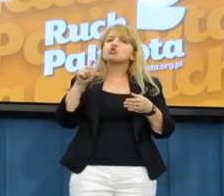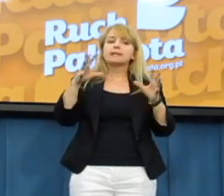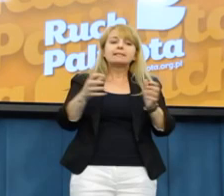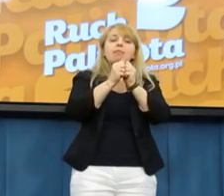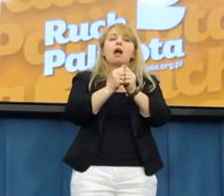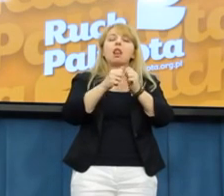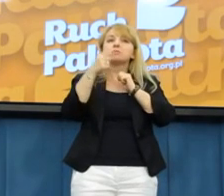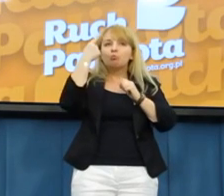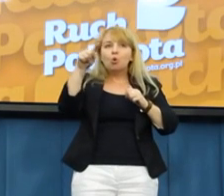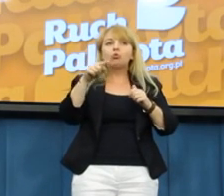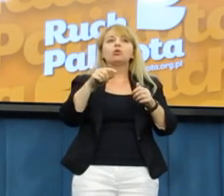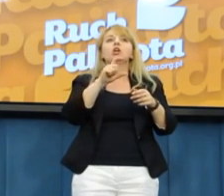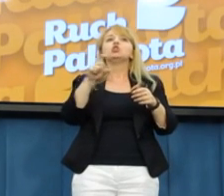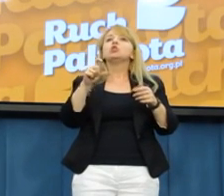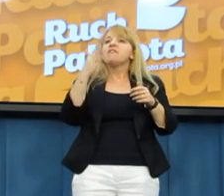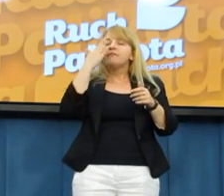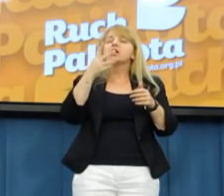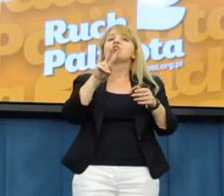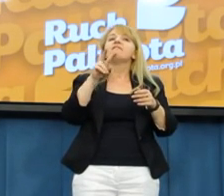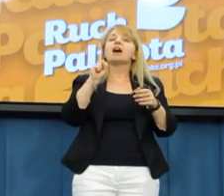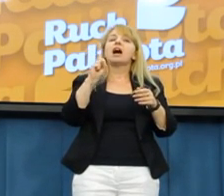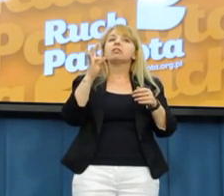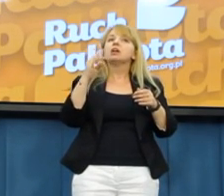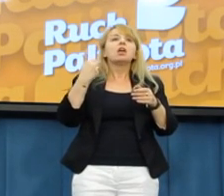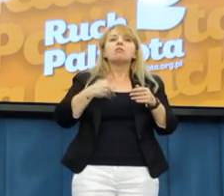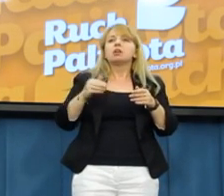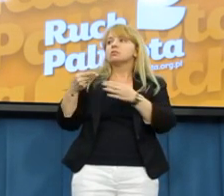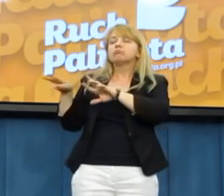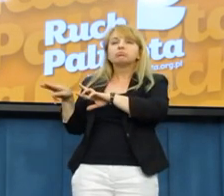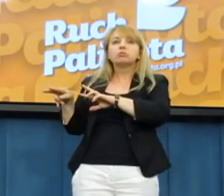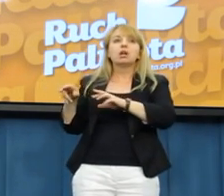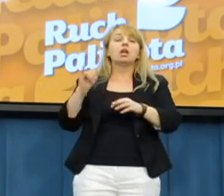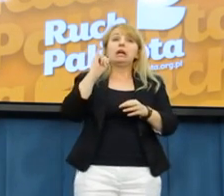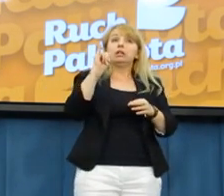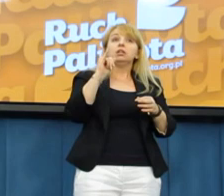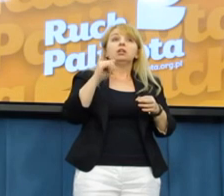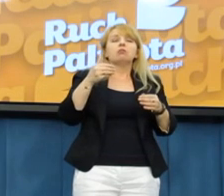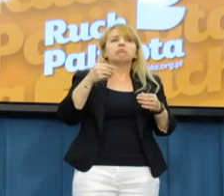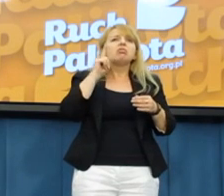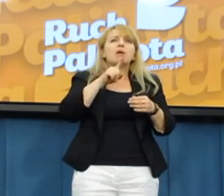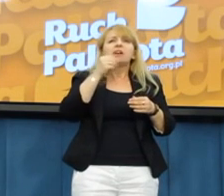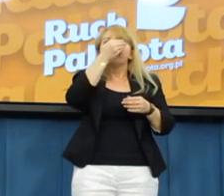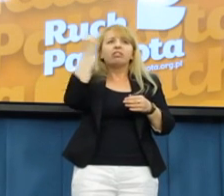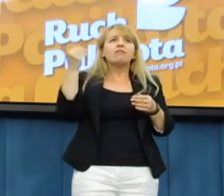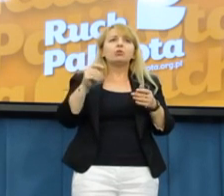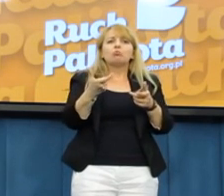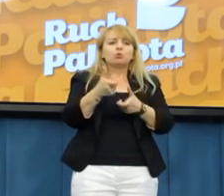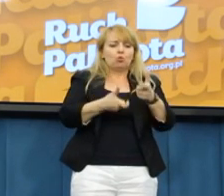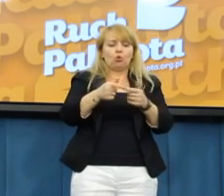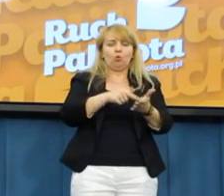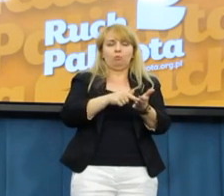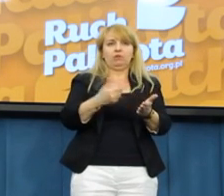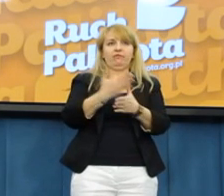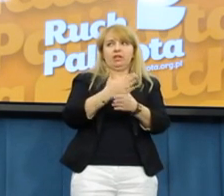jakieś powody, ażeby sądzić, że ten VAT się nie należy. I po trzecie, działa w sposób całkowicie arbitralny w tym sensie, że nie wiadomo, co tak naprawdę wszyscy ponad pół roku Urząd